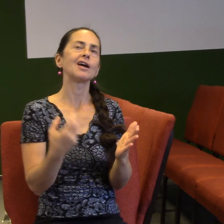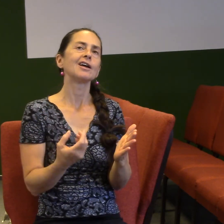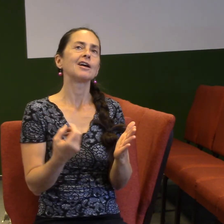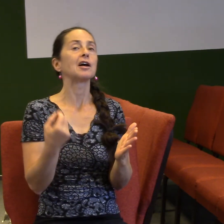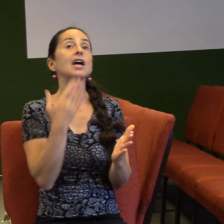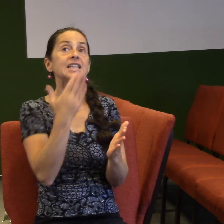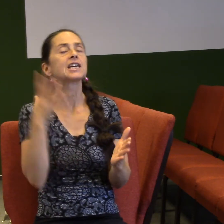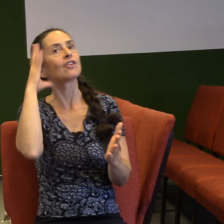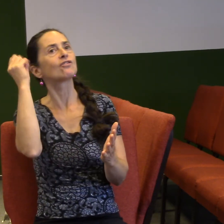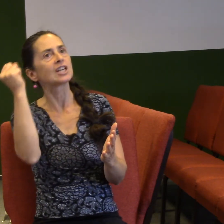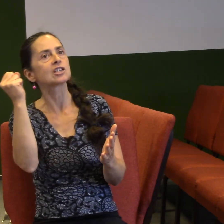Může to být spousta různých důvodů.